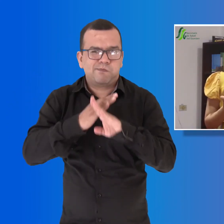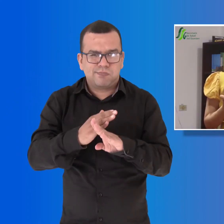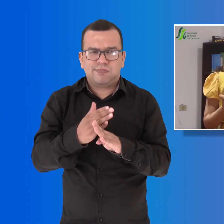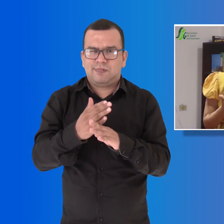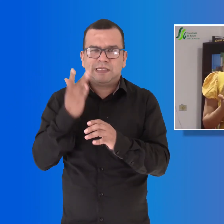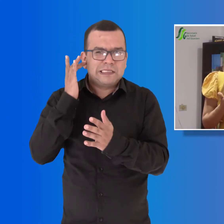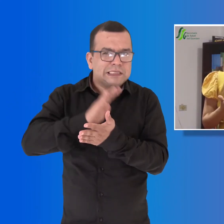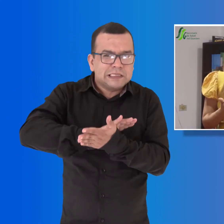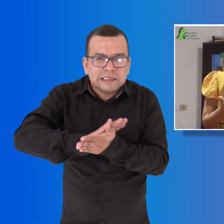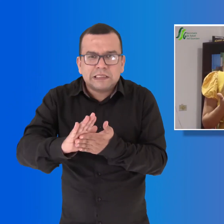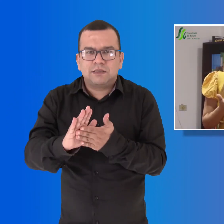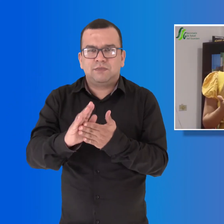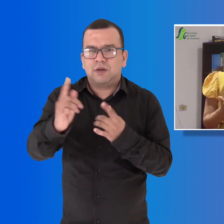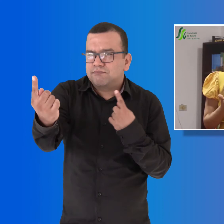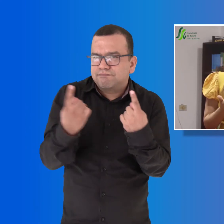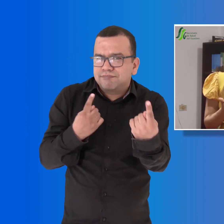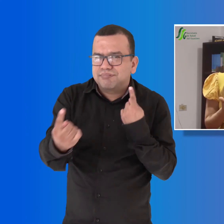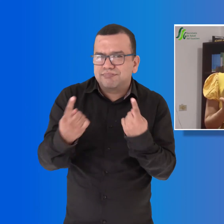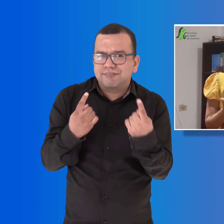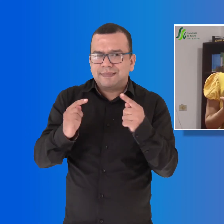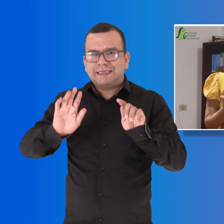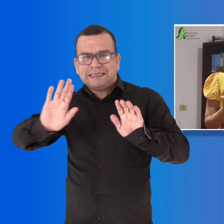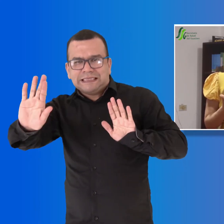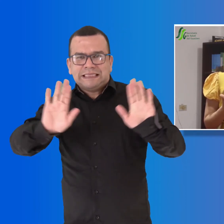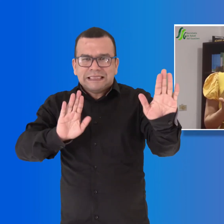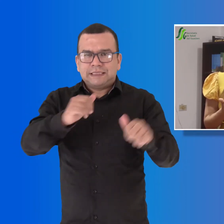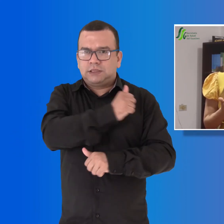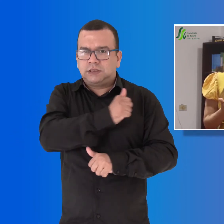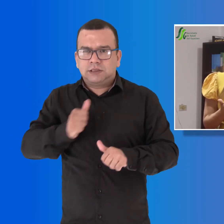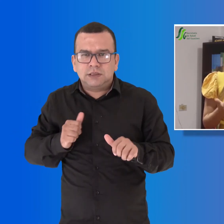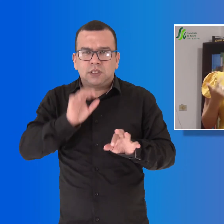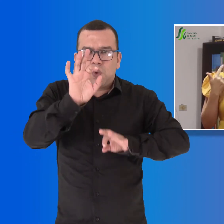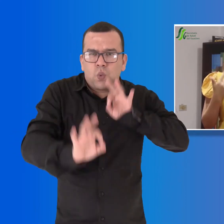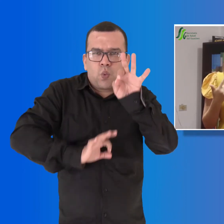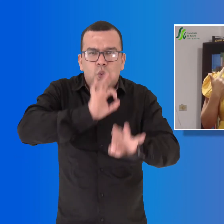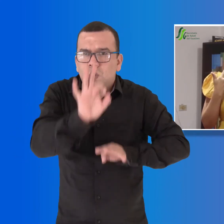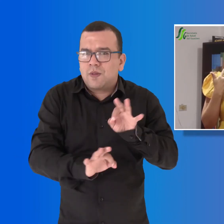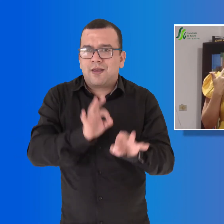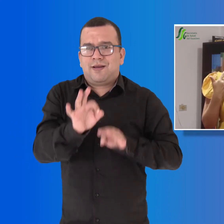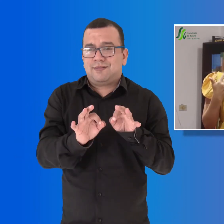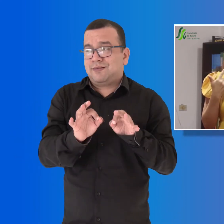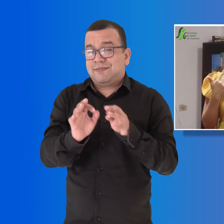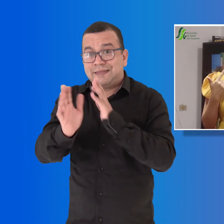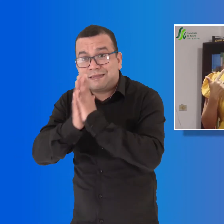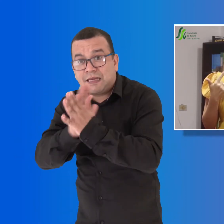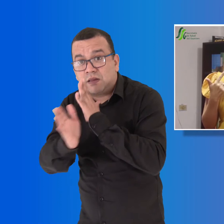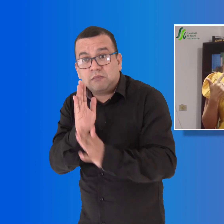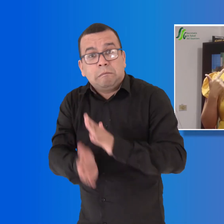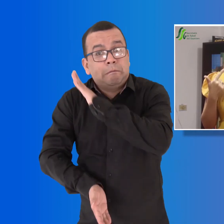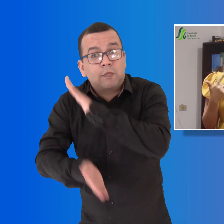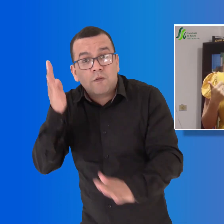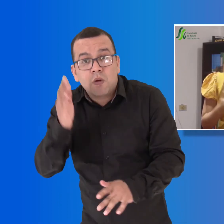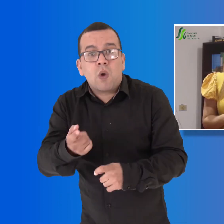distanciamiento social cuando salimos a la calle o estamos en establecimientos públicos. 1. Usar de manera permanente y